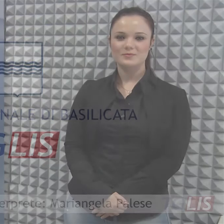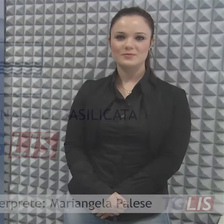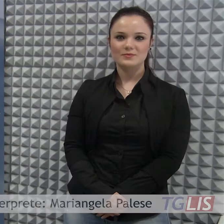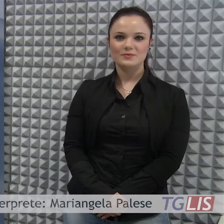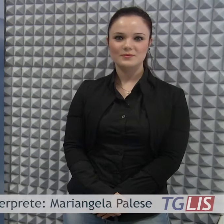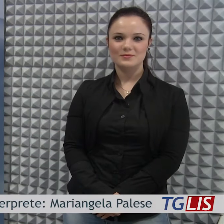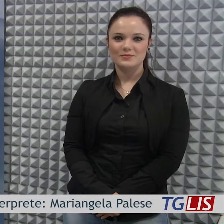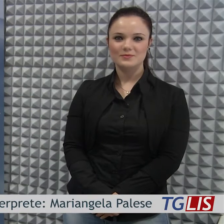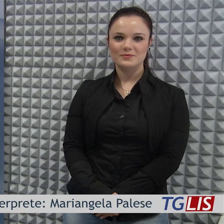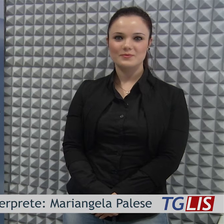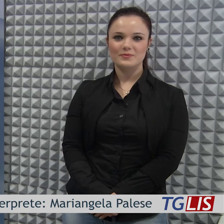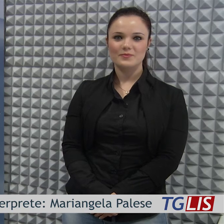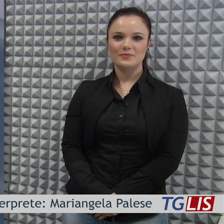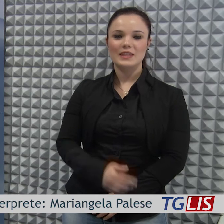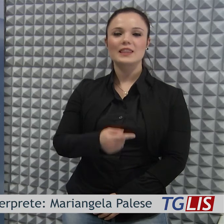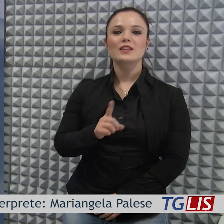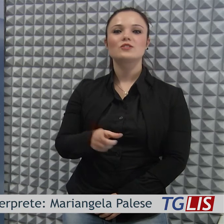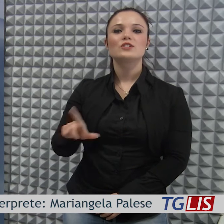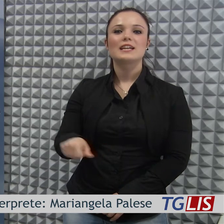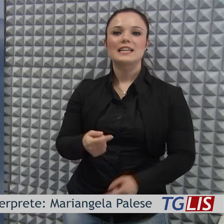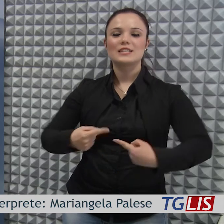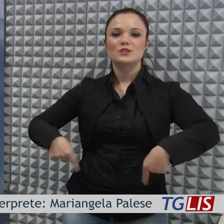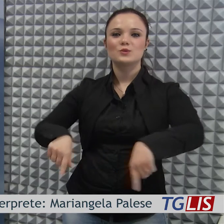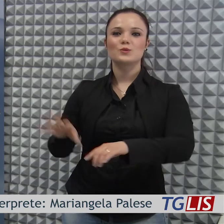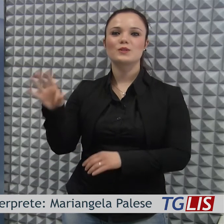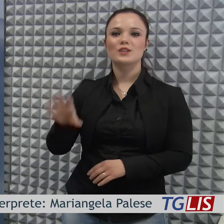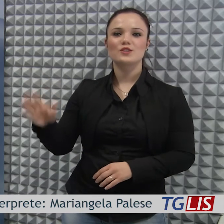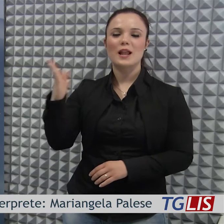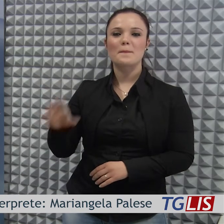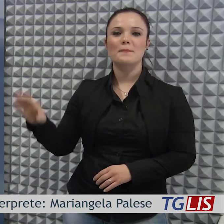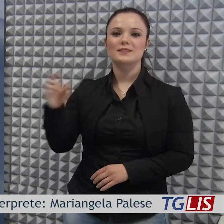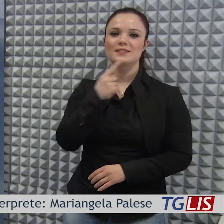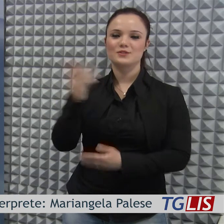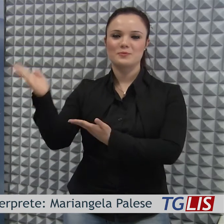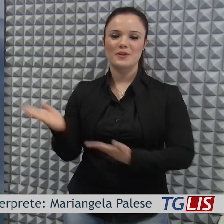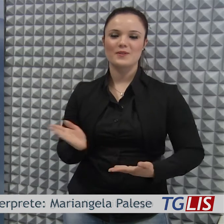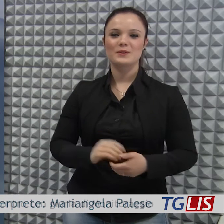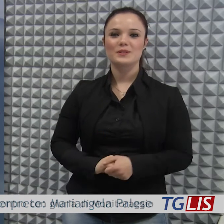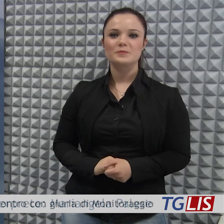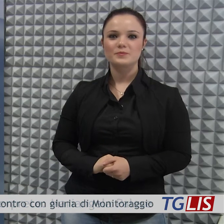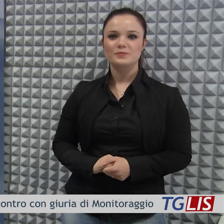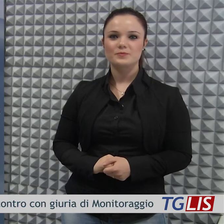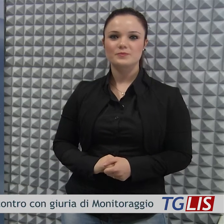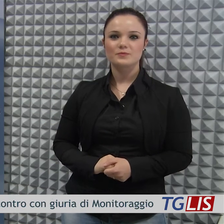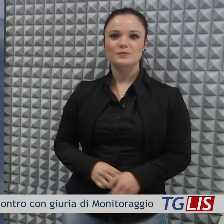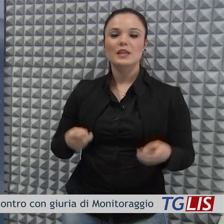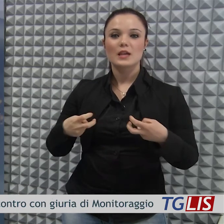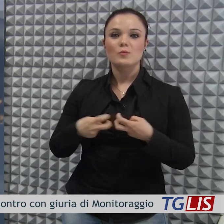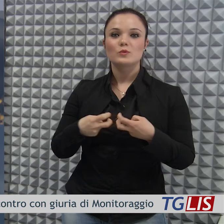Ben ritrovati al TG Liss della Giunta Regionale di Basilicata. Si è tenuto a Bruxelles